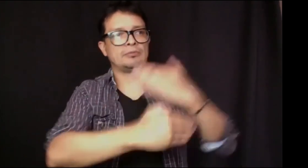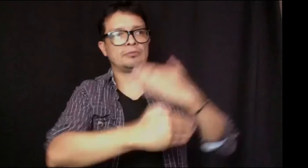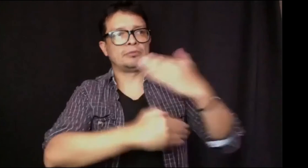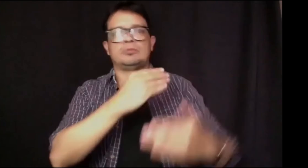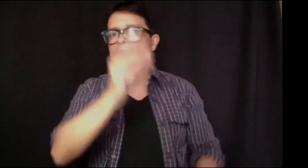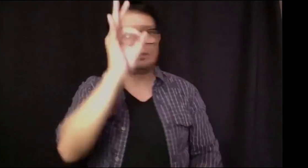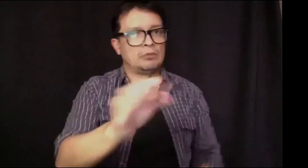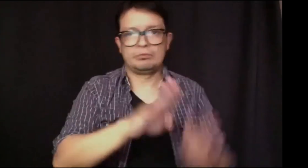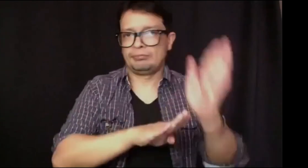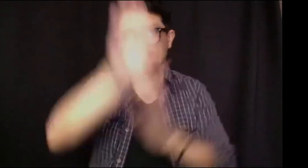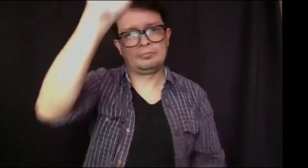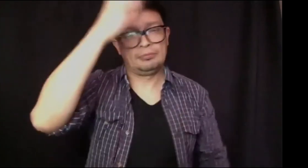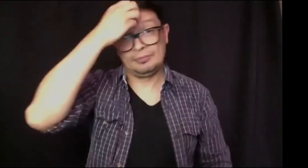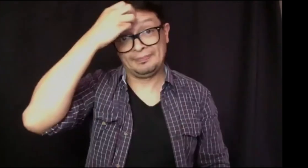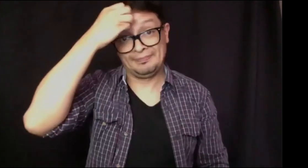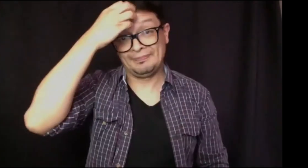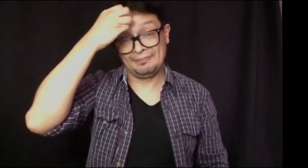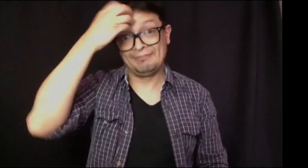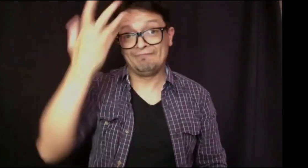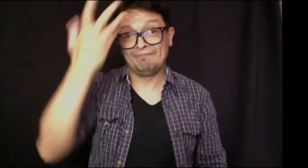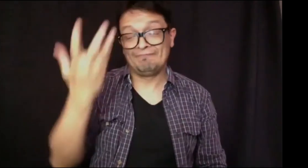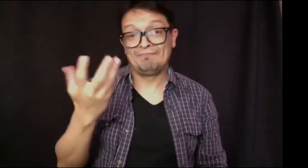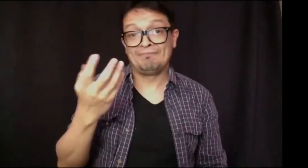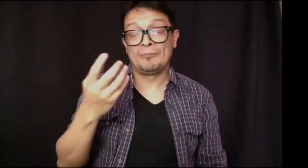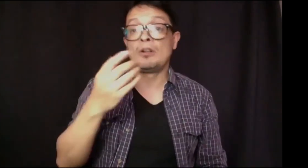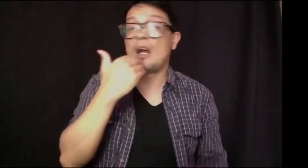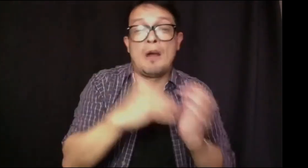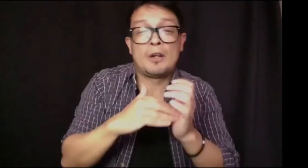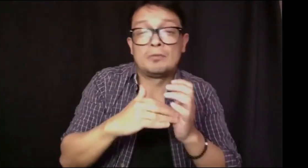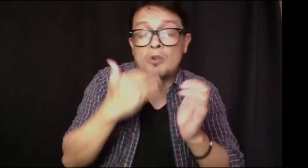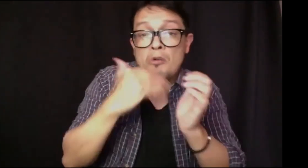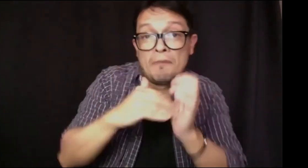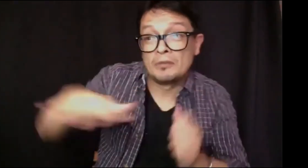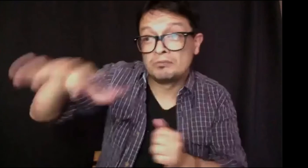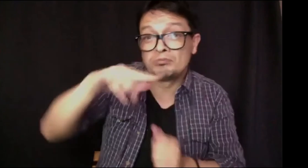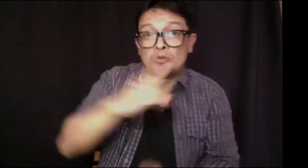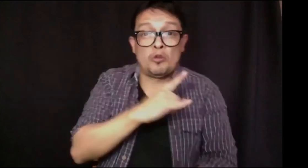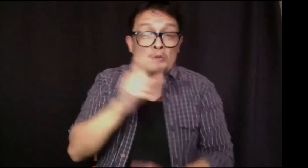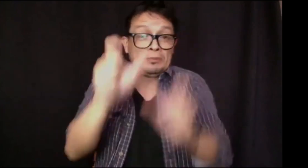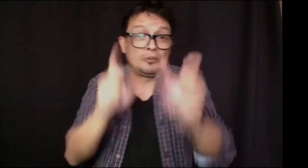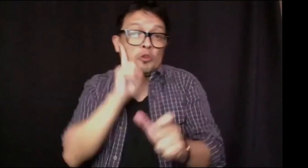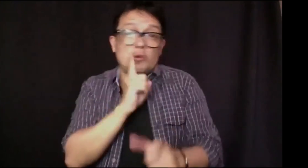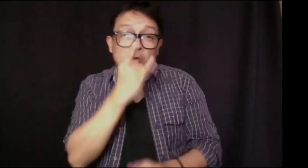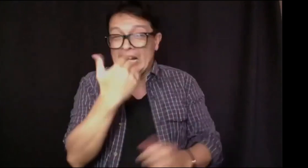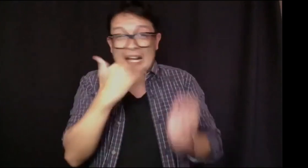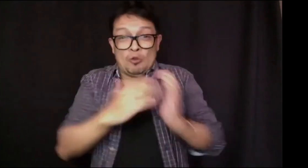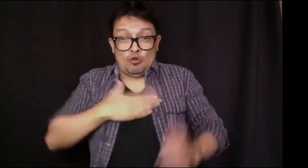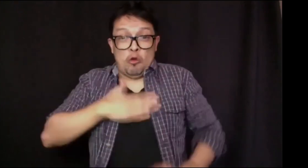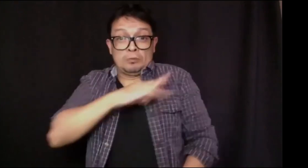apertura y un verdadero acceso a la educación para mejorar nuestra vida. En el caso,